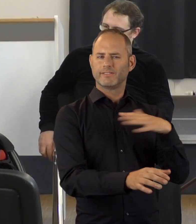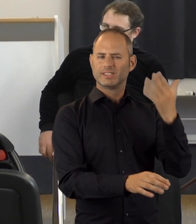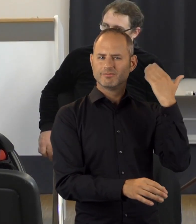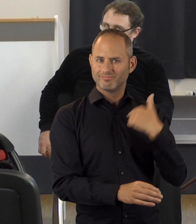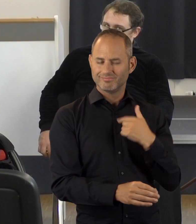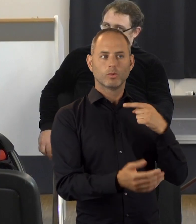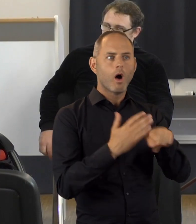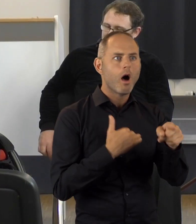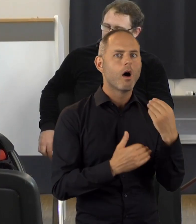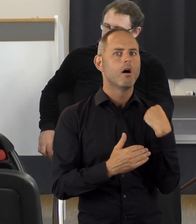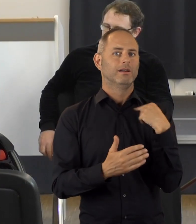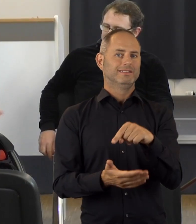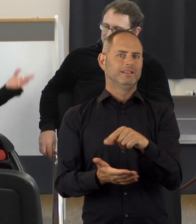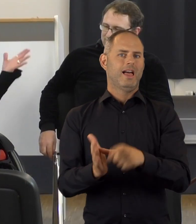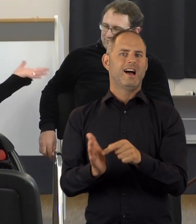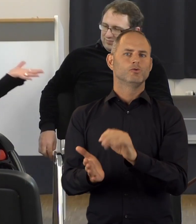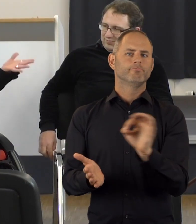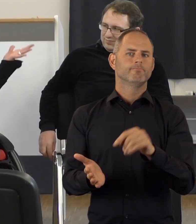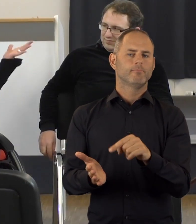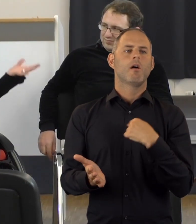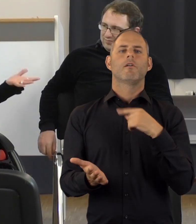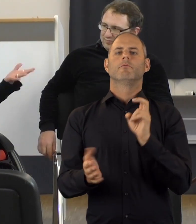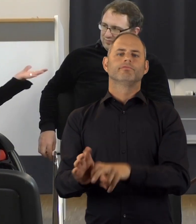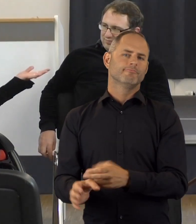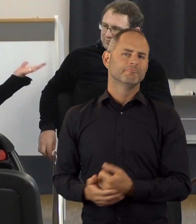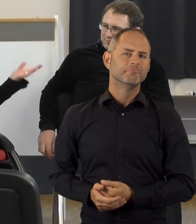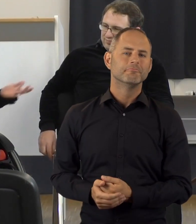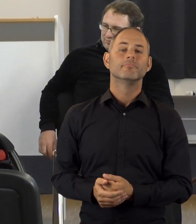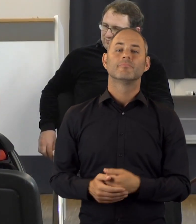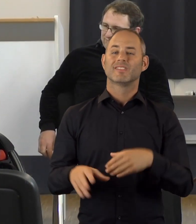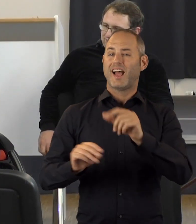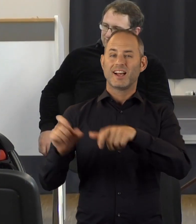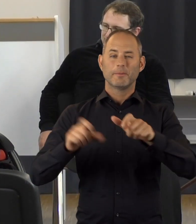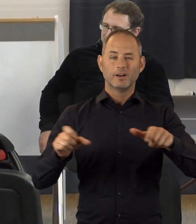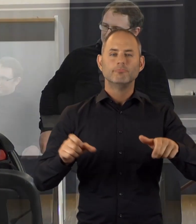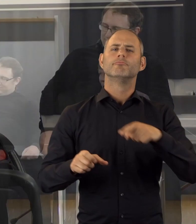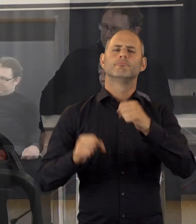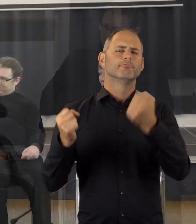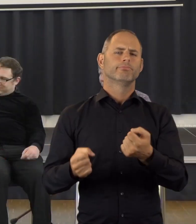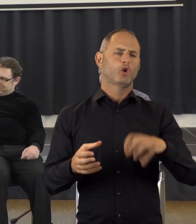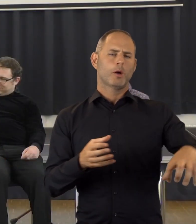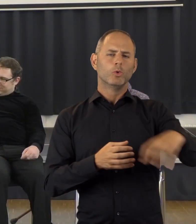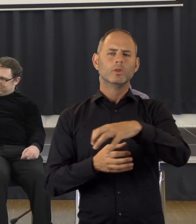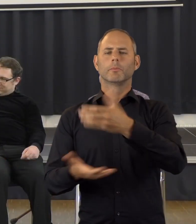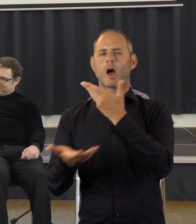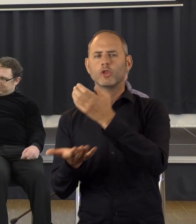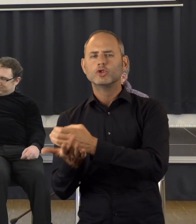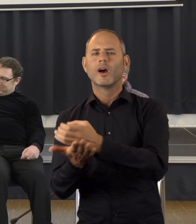das Leistungsangebot aufmerksam wurde. Die Teilnehmenden, die überwiegend aus Kommunen und Beratungsstellen nach Arnsberg gekommen waren,